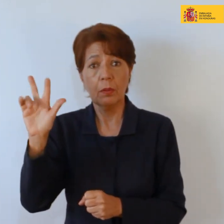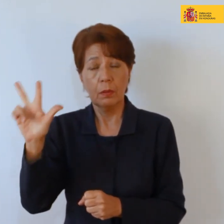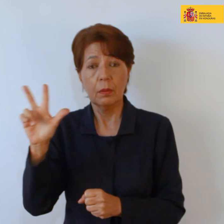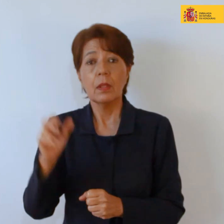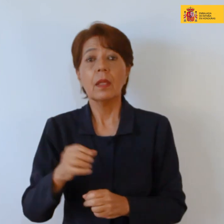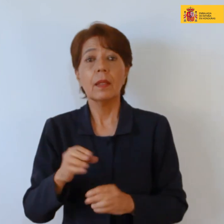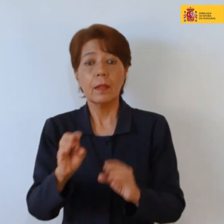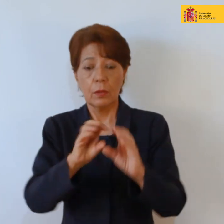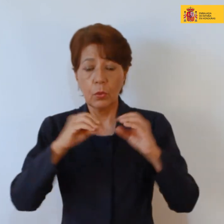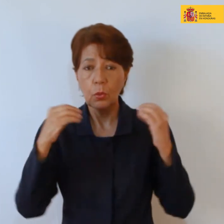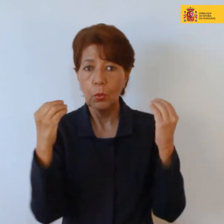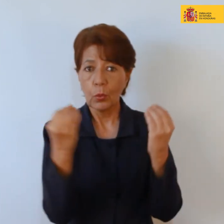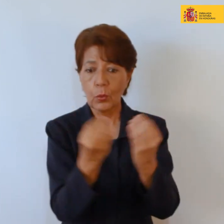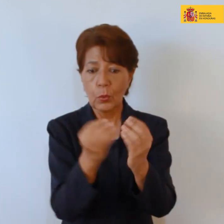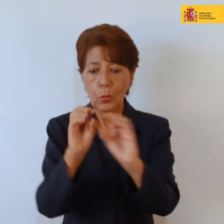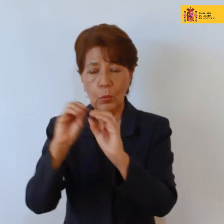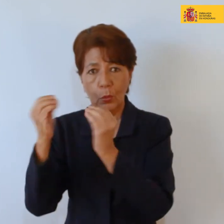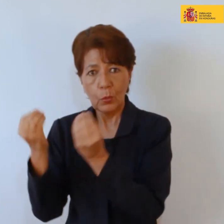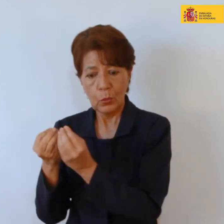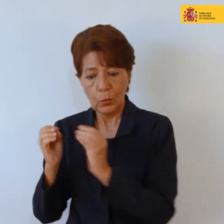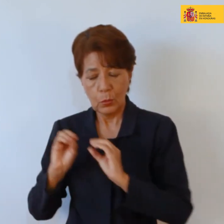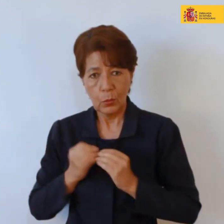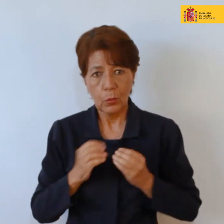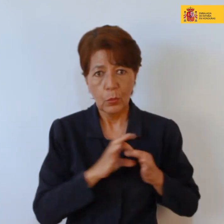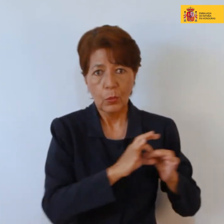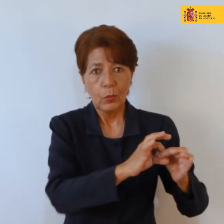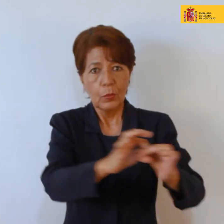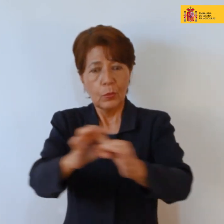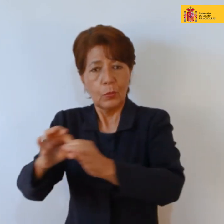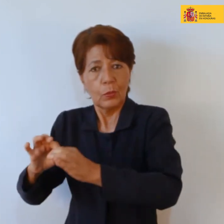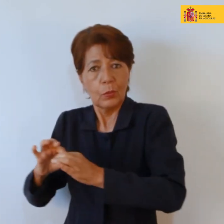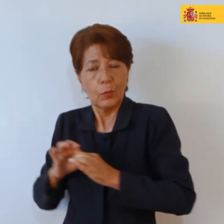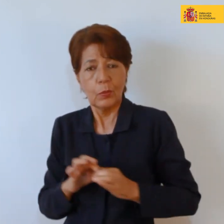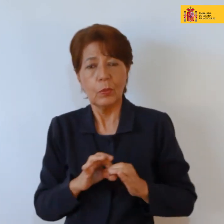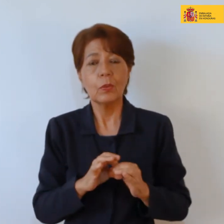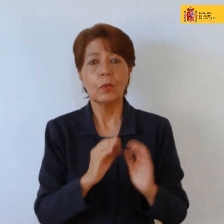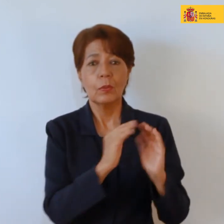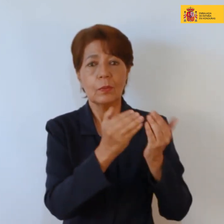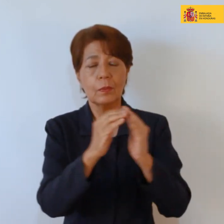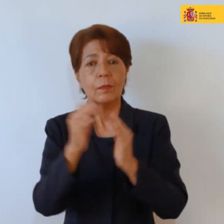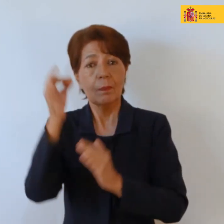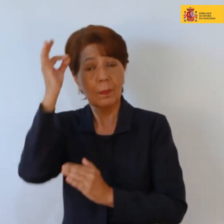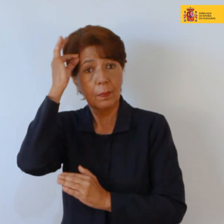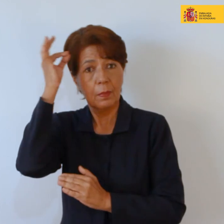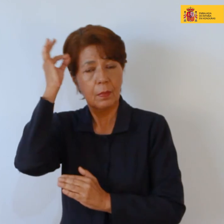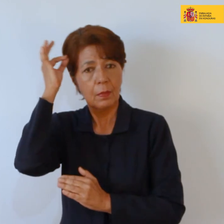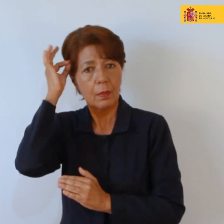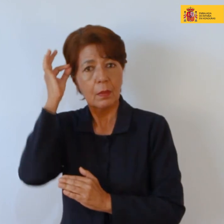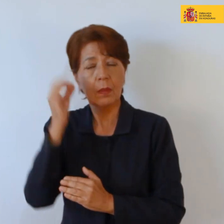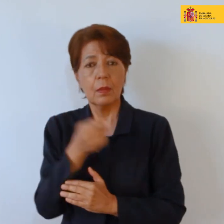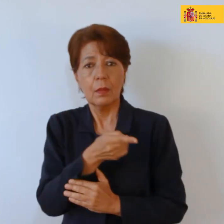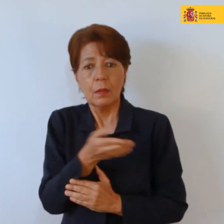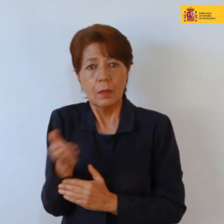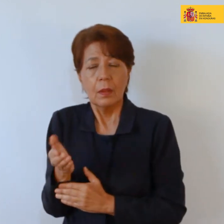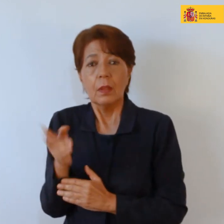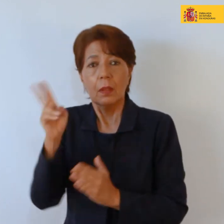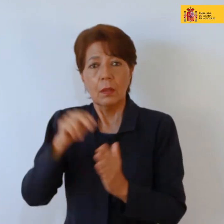Cífico de Organizaciones Populares e Indígenas de Honduras, el COPIN, ¿no? Como luego en el 2015, además,